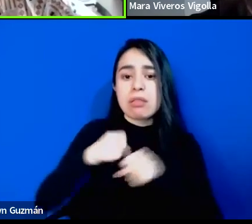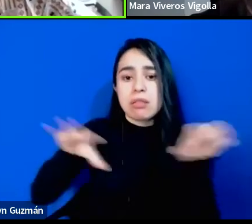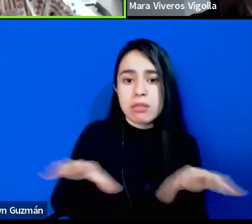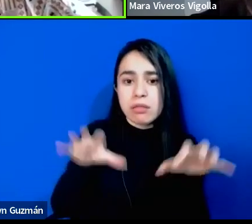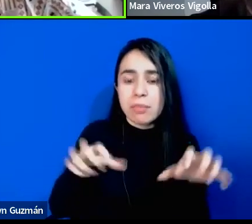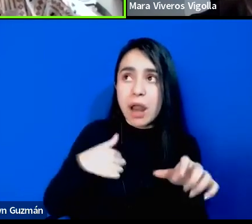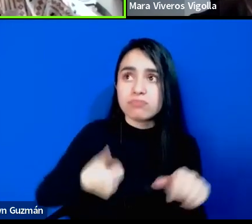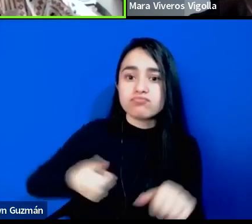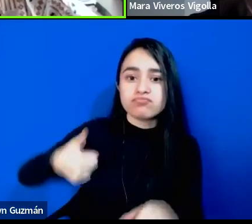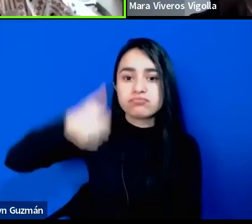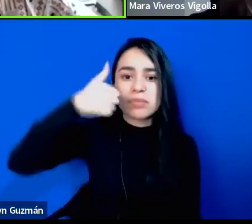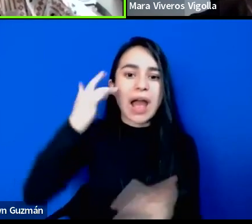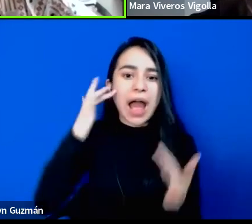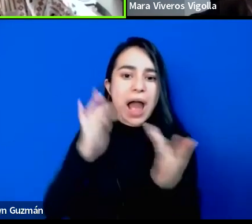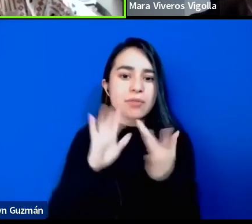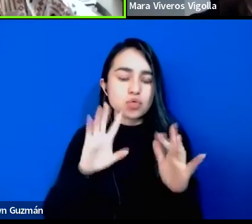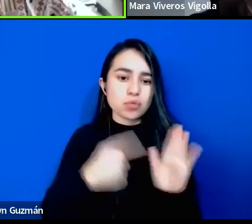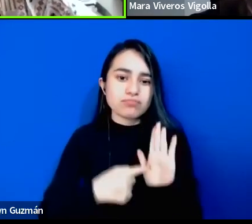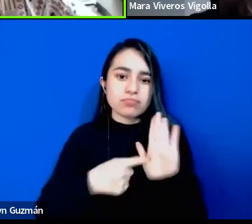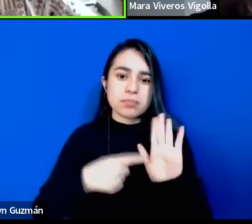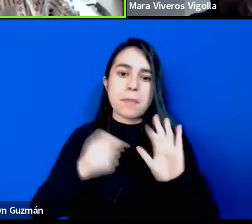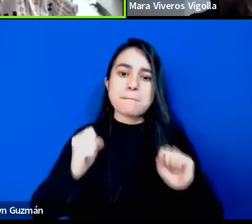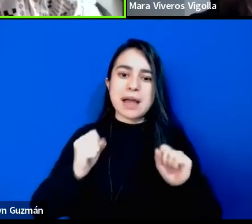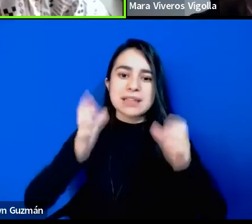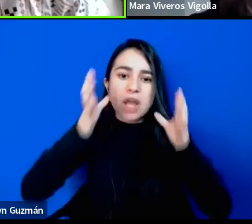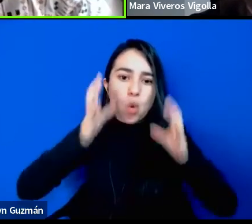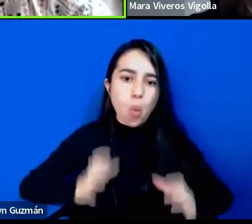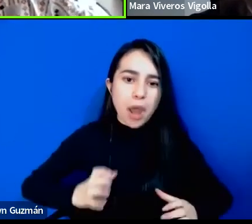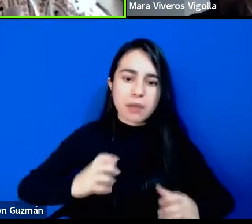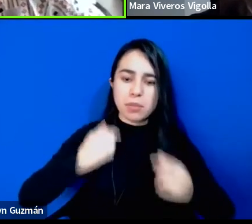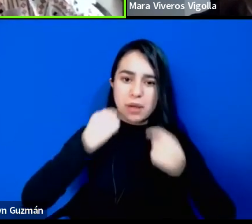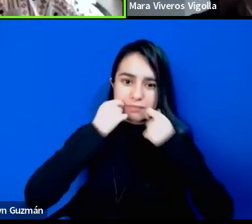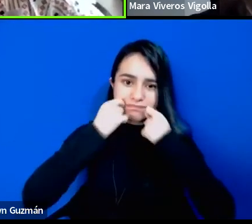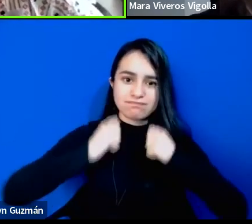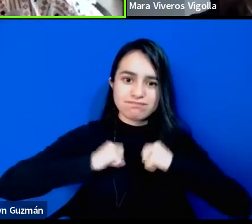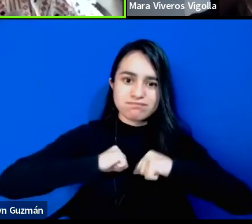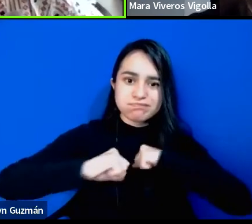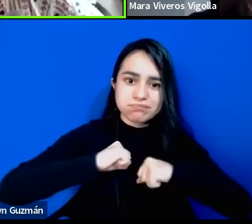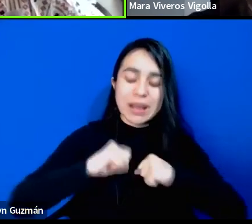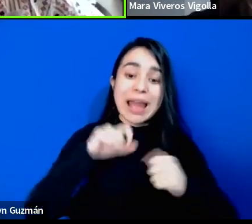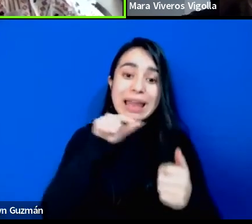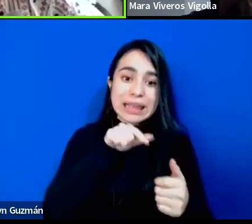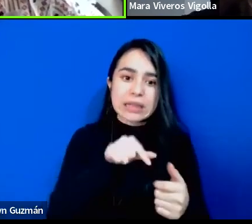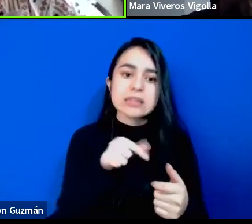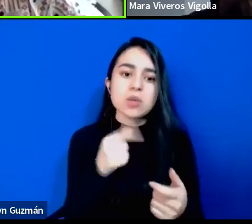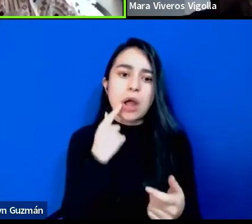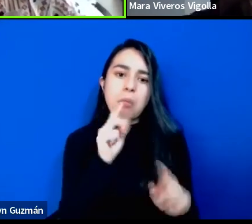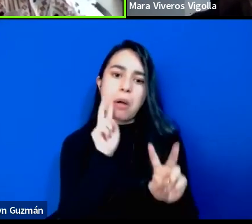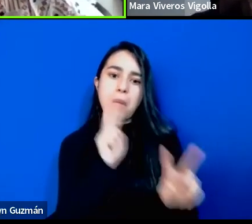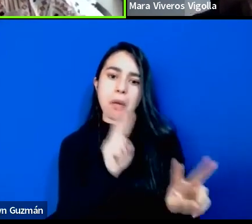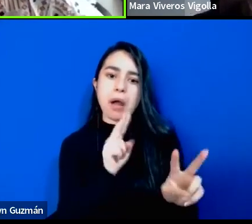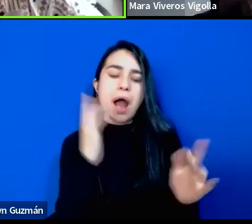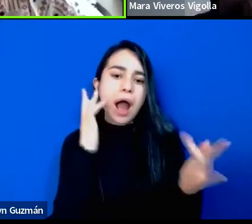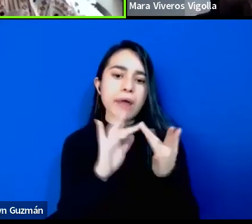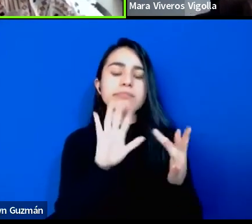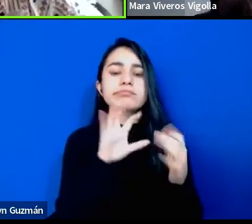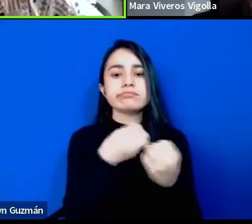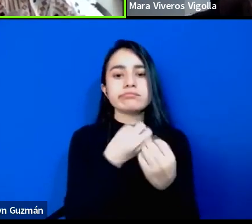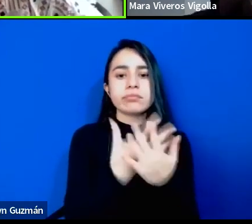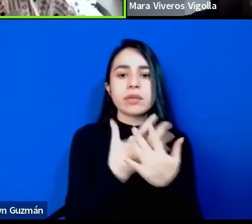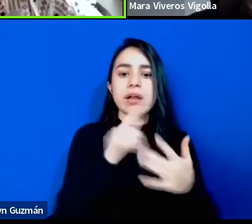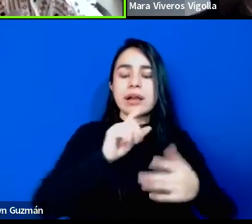términos de criterios biologicistas, y que este valor atribuido se estructura en términos de raza, género,